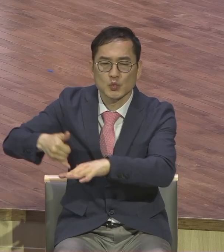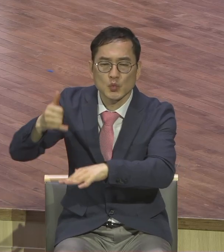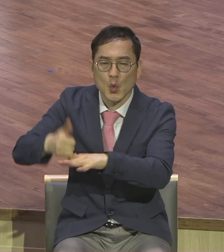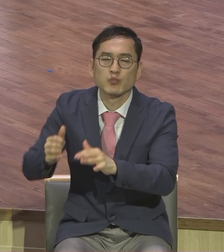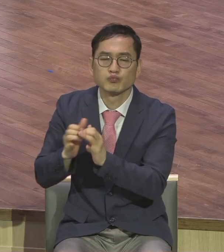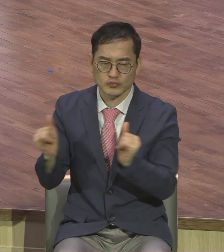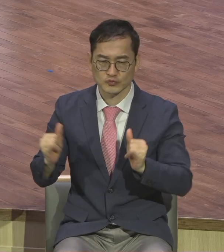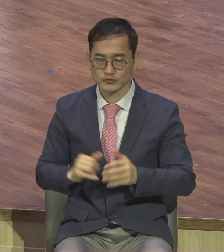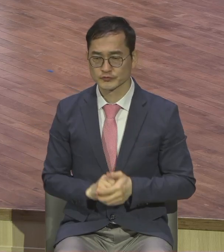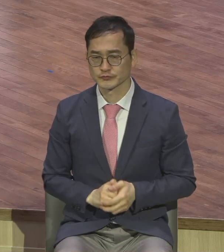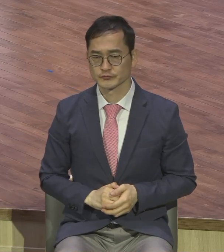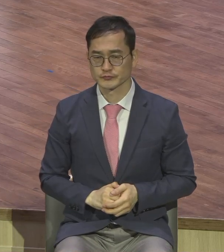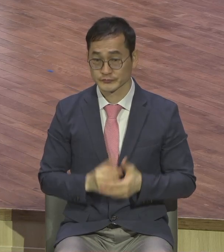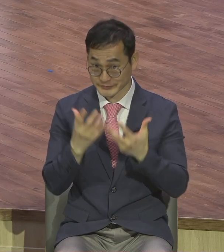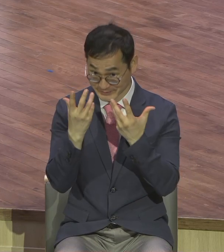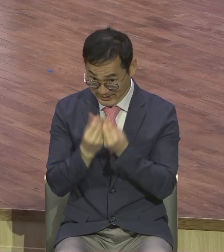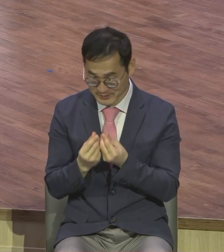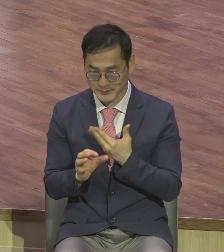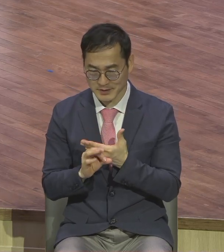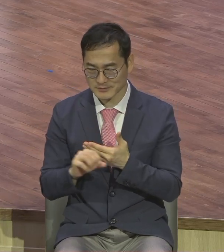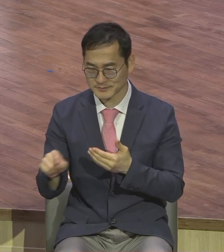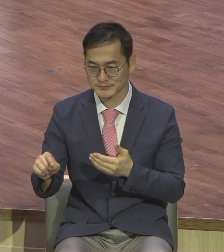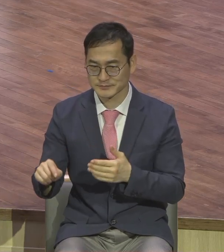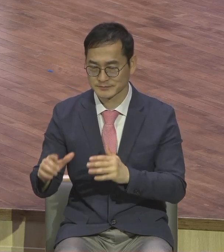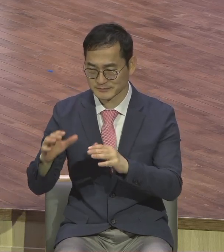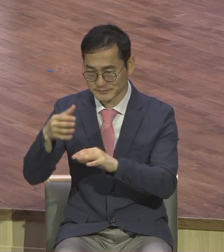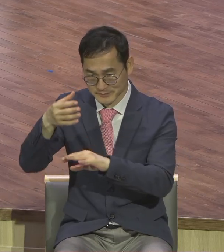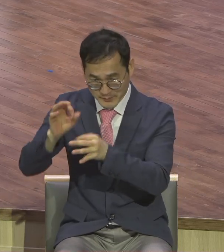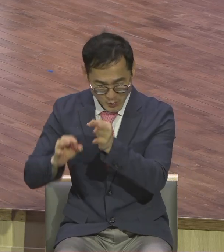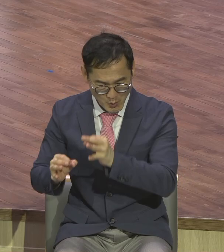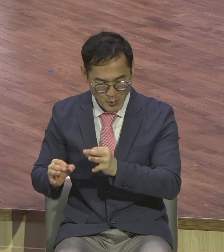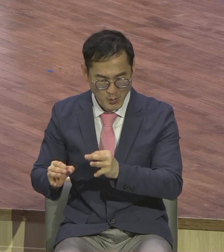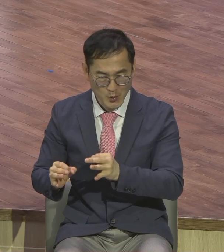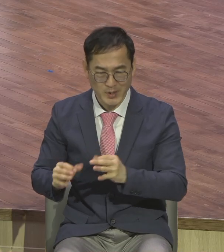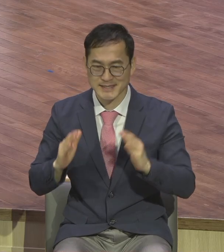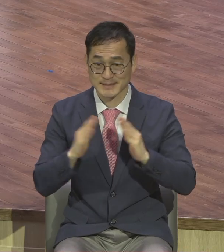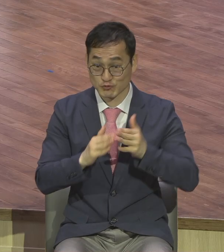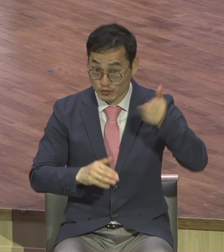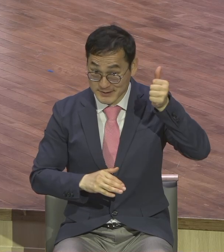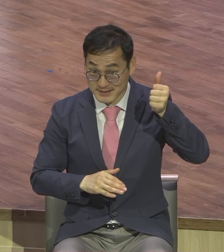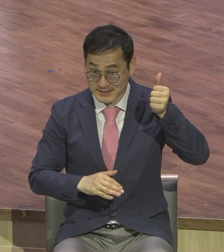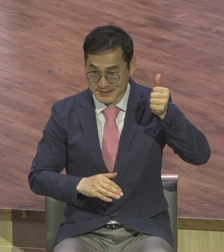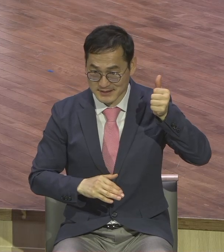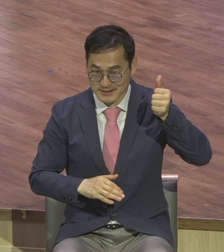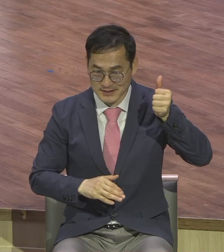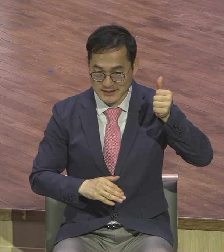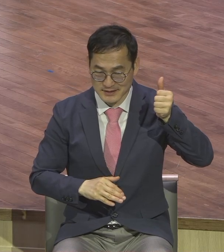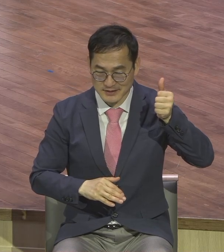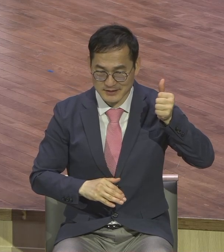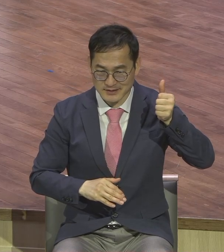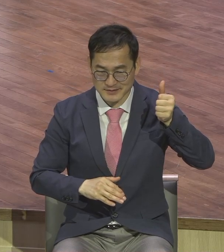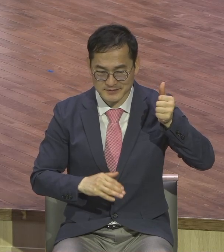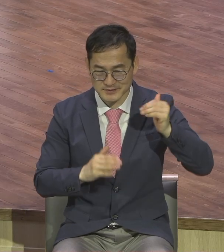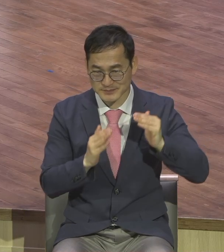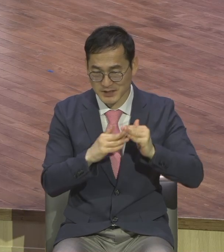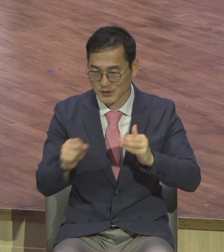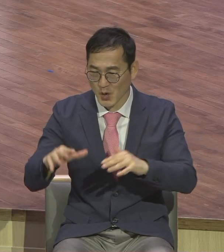한 집주인이 모든 것을 다 갖추고 나서 포도원을 완벽하게 만든 후에